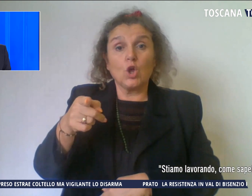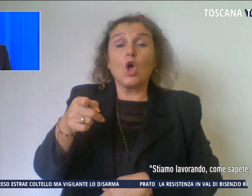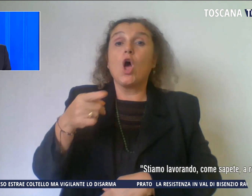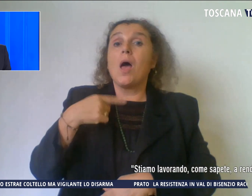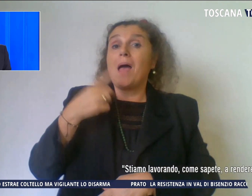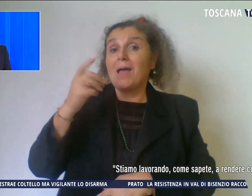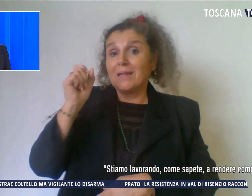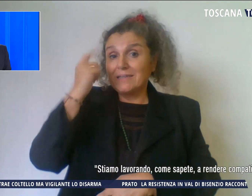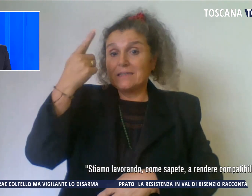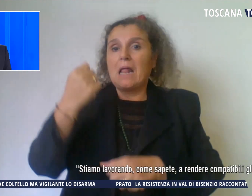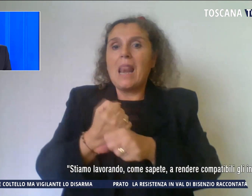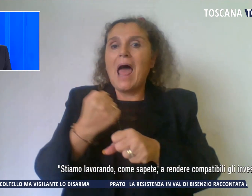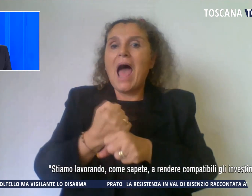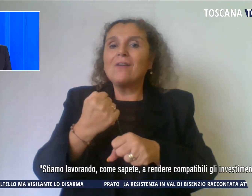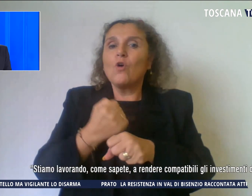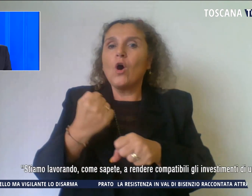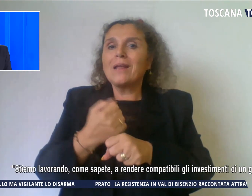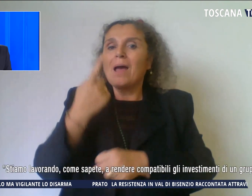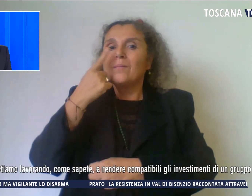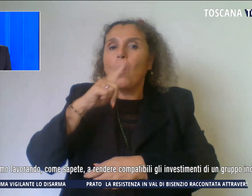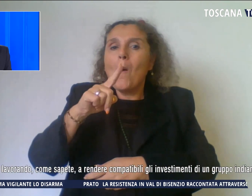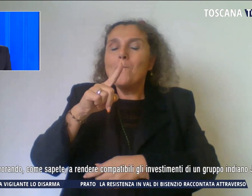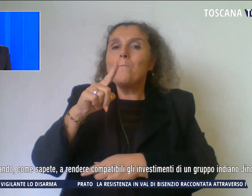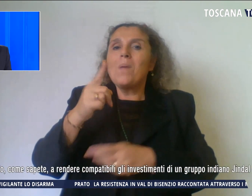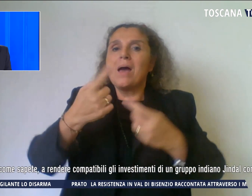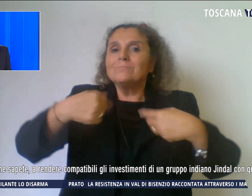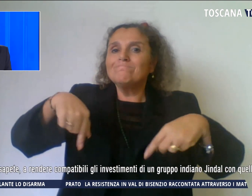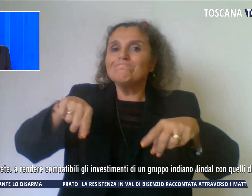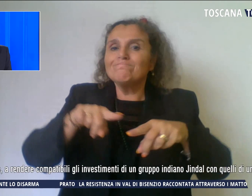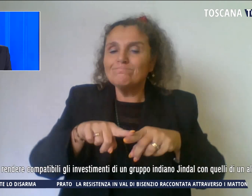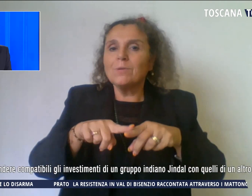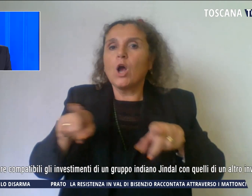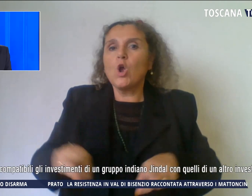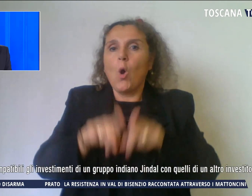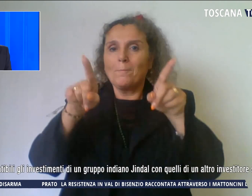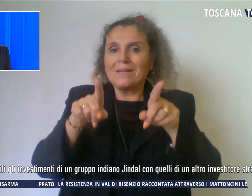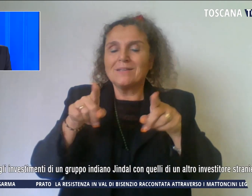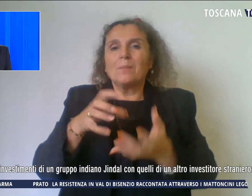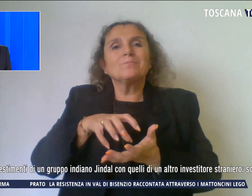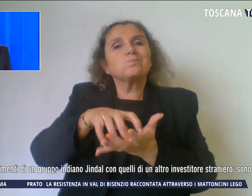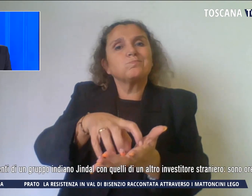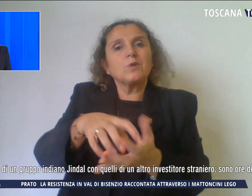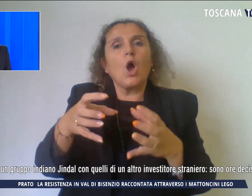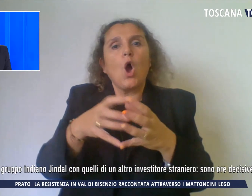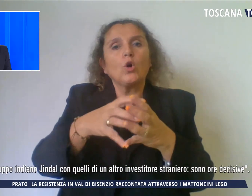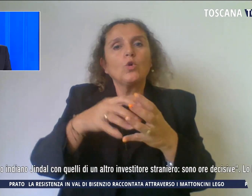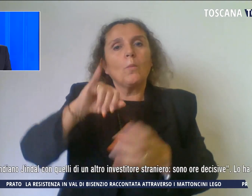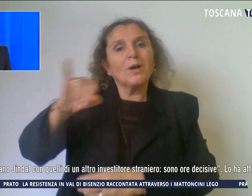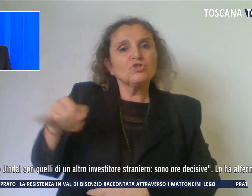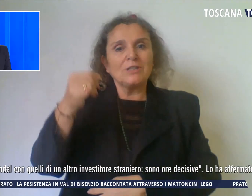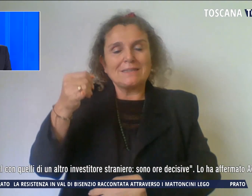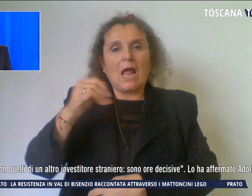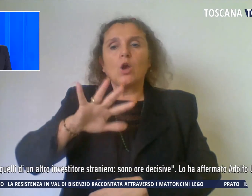lavorando come sapete a rendere compatibili gli investimenti di un gruppo indiano Jindal con quelli di un altro